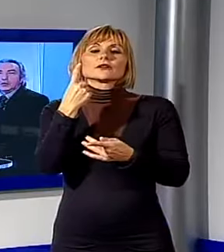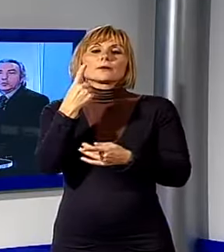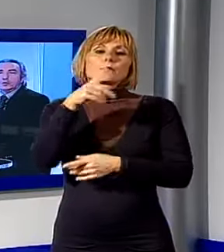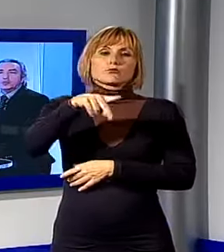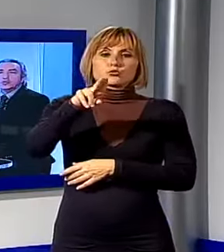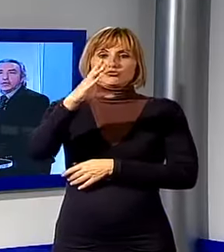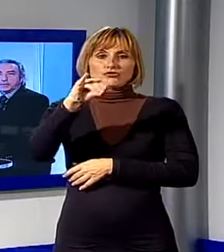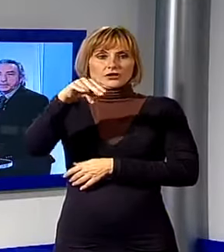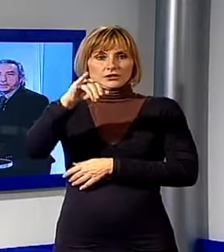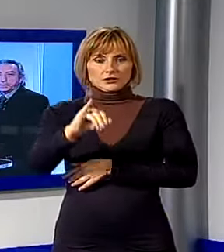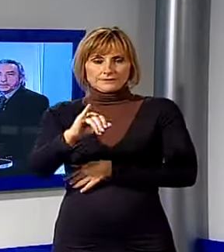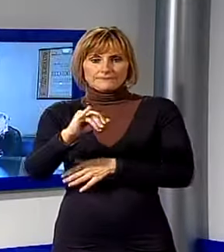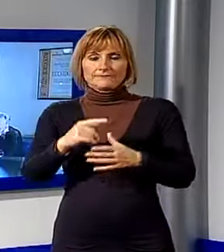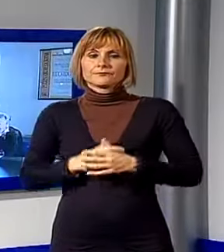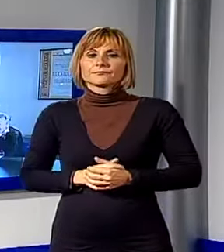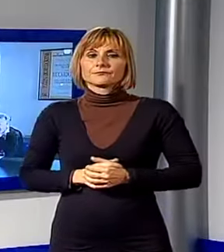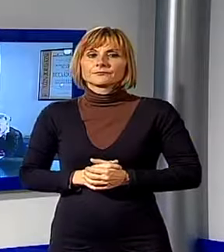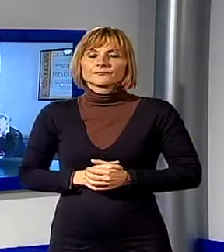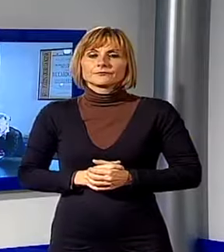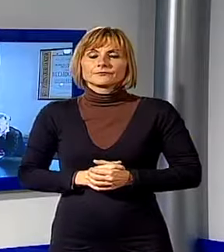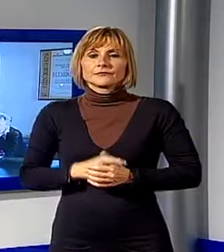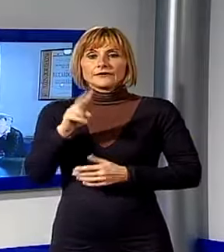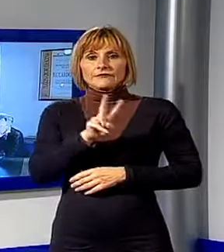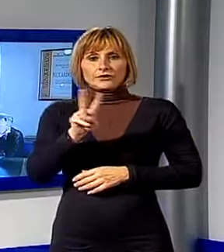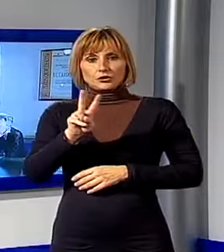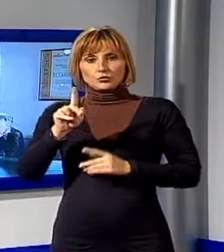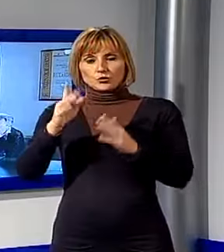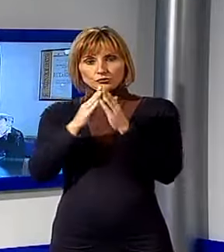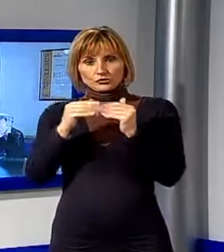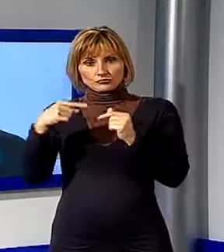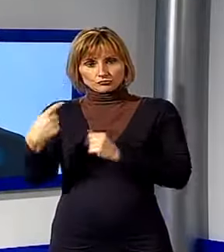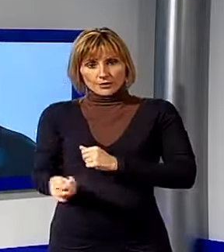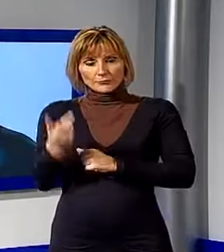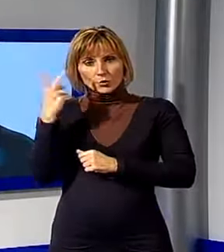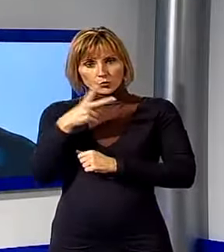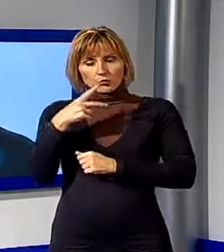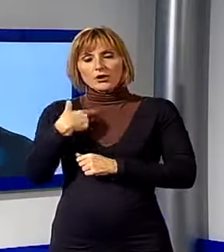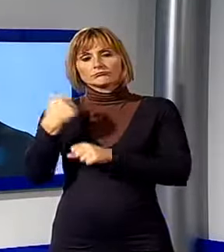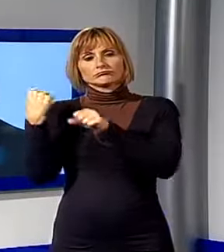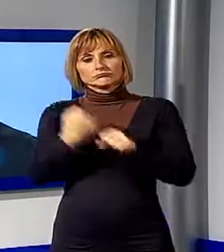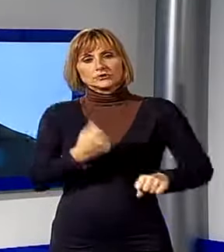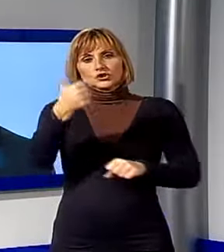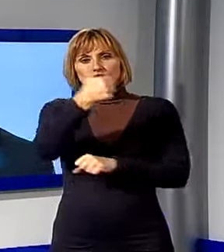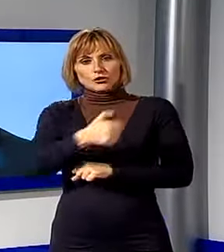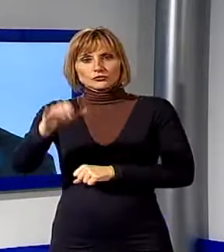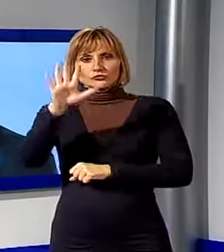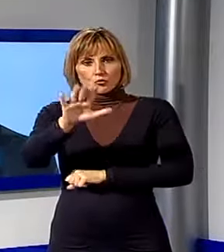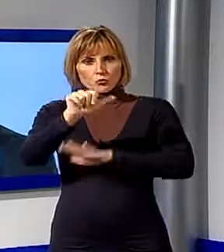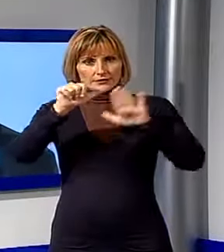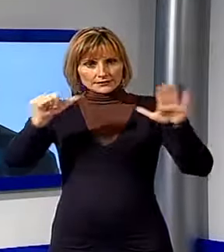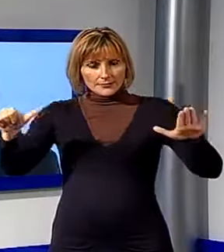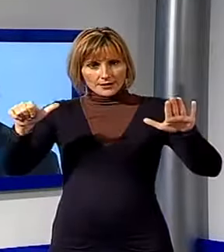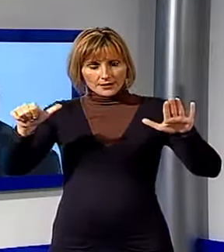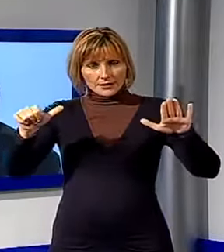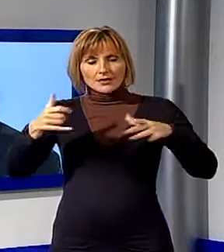Giacomo Puccini. Il 22 dicembre Lucca celebra il 156esimo anniversario della